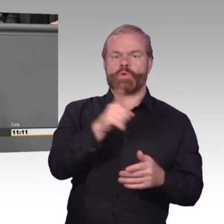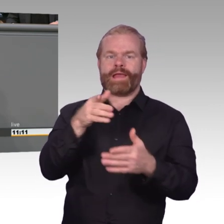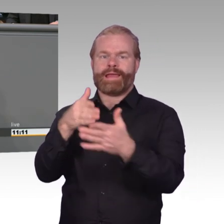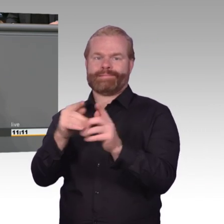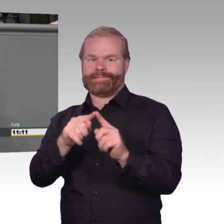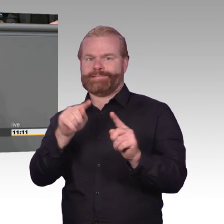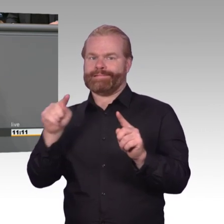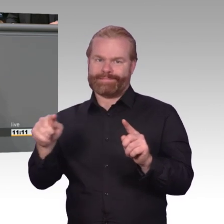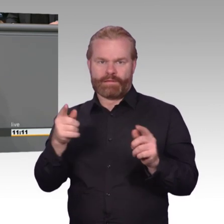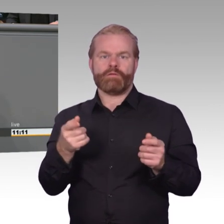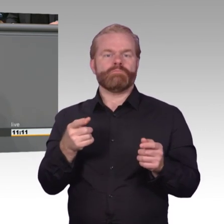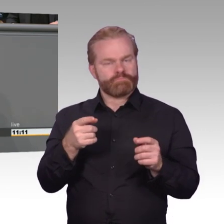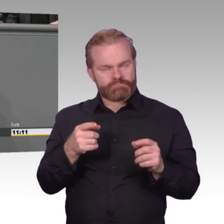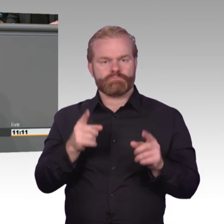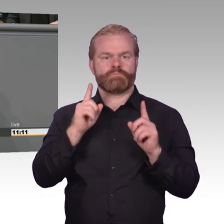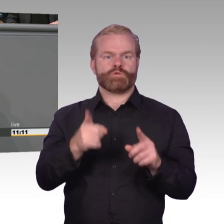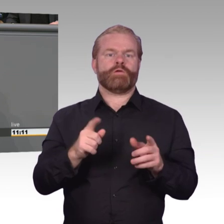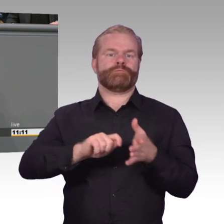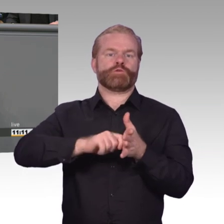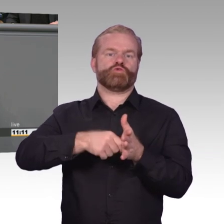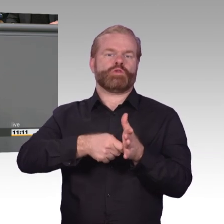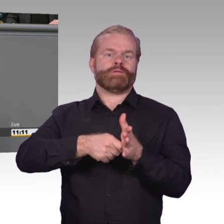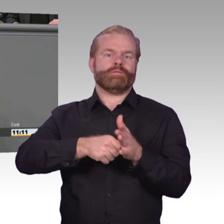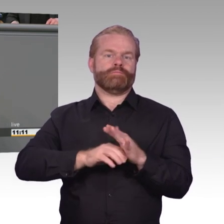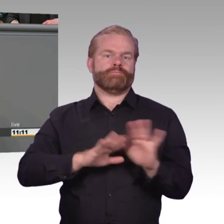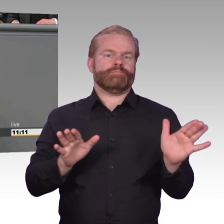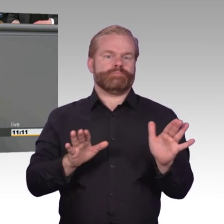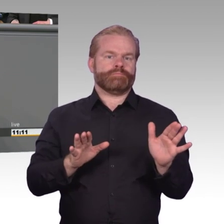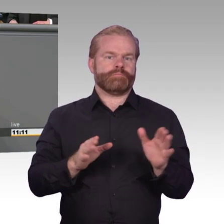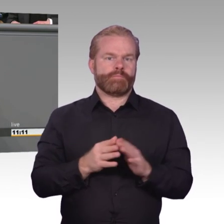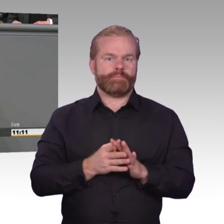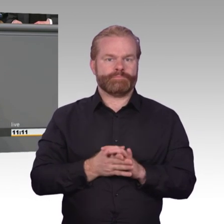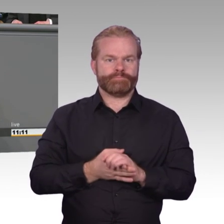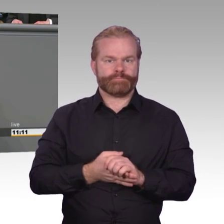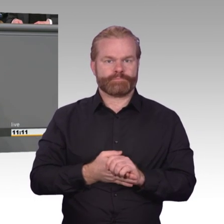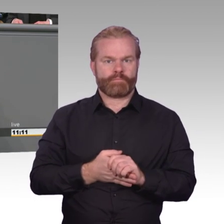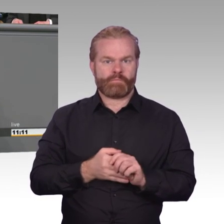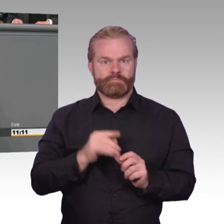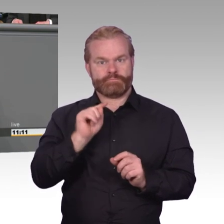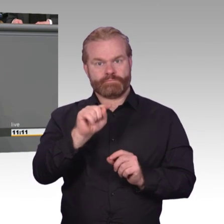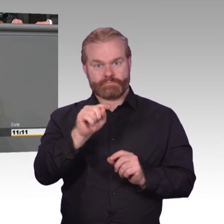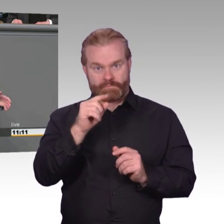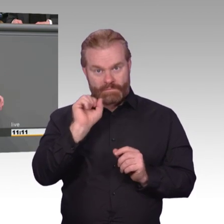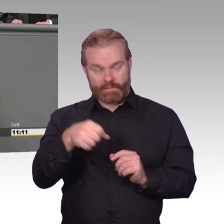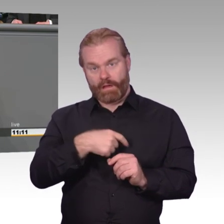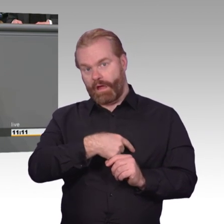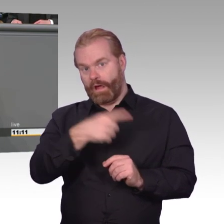unserer Grundrechte. Artikel 10 Absatz 1 des Grundgesetzes besagt, dass das Briefgeheimnis, sowie das Post- und Fernmeldegeheimnis